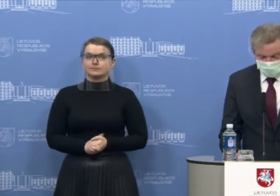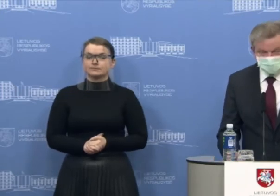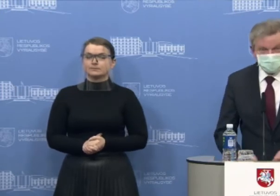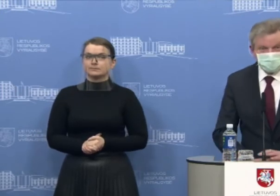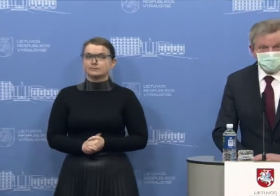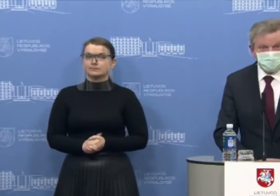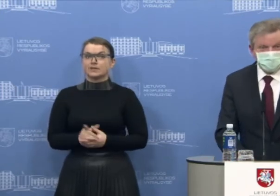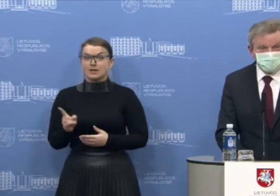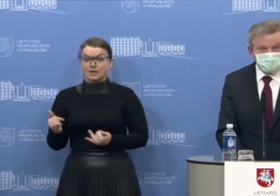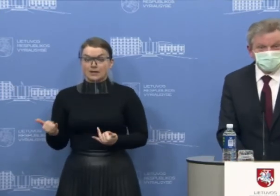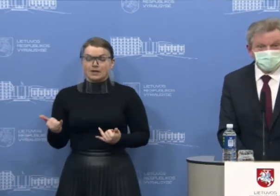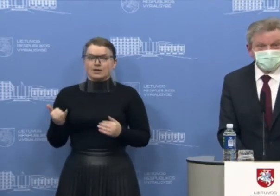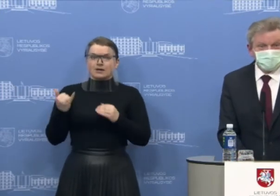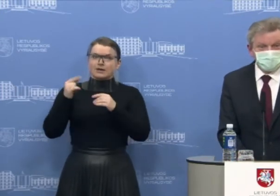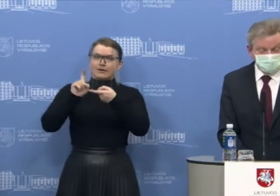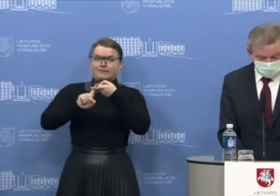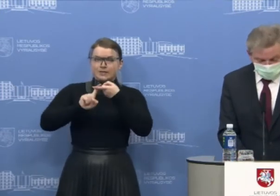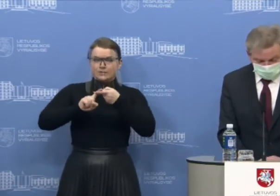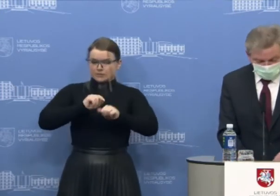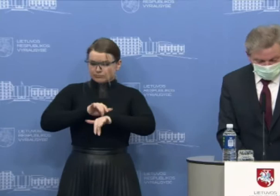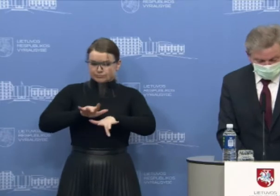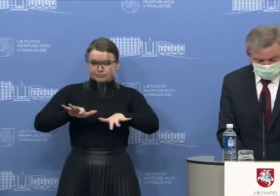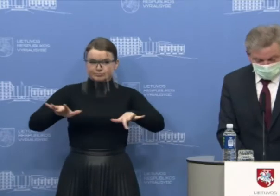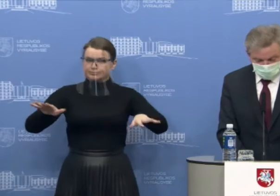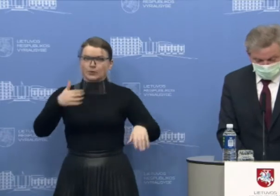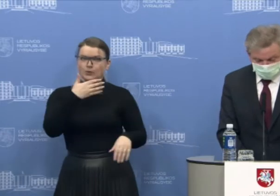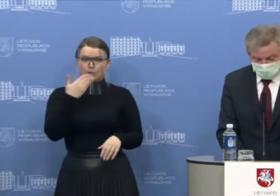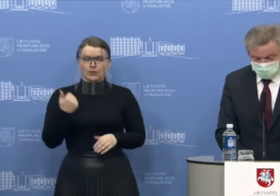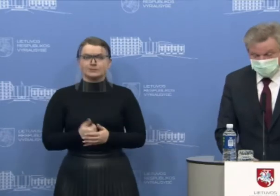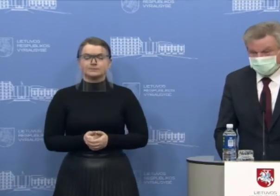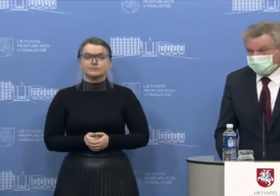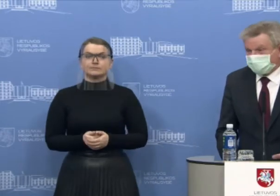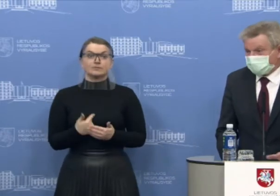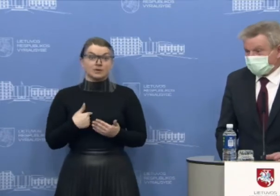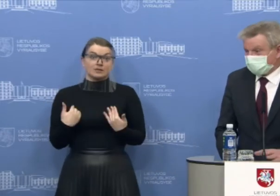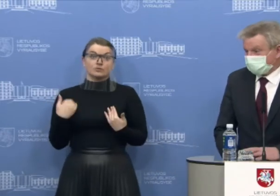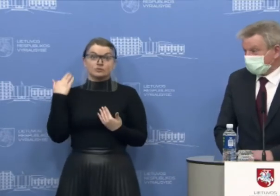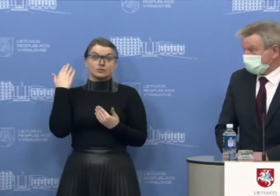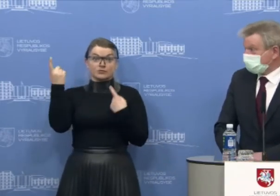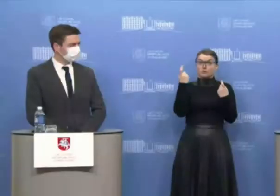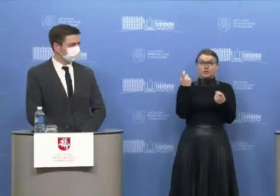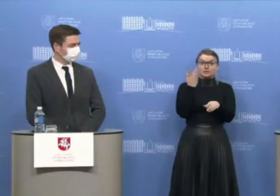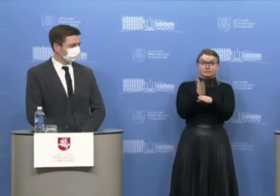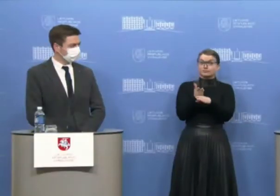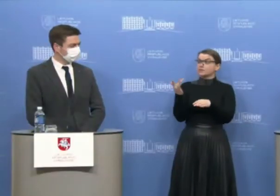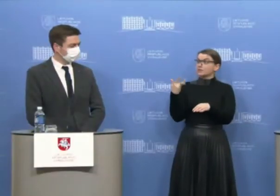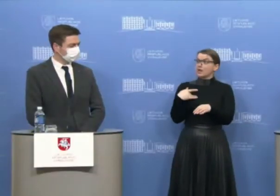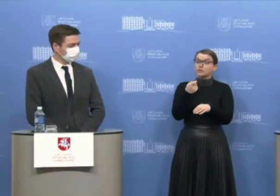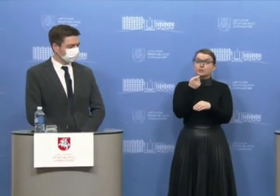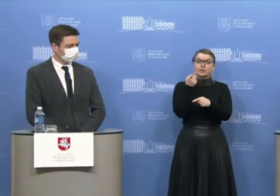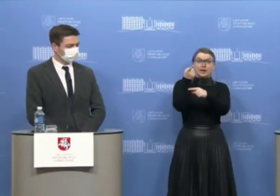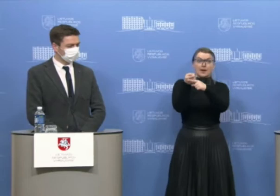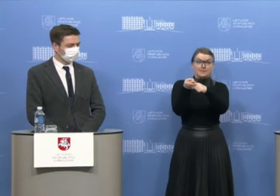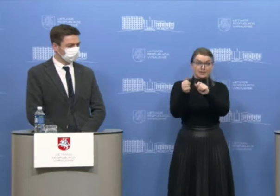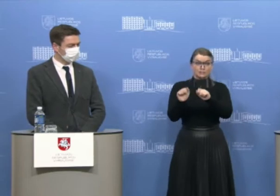neaplečiant viruso tarp mūsų. Iš mano pusės būtų tiek, gal tik taip papildysiu, kad